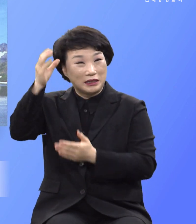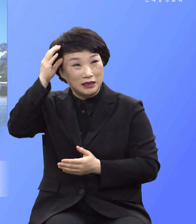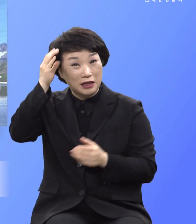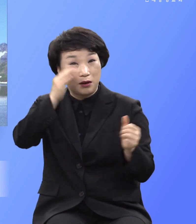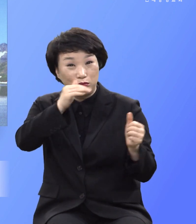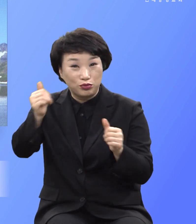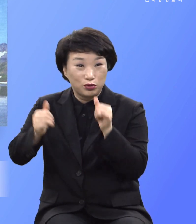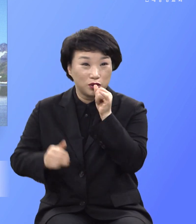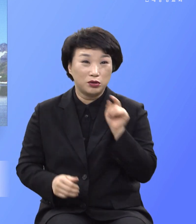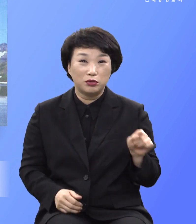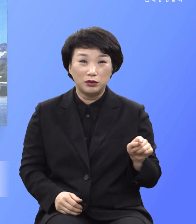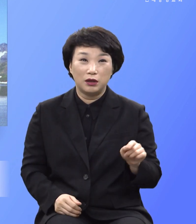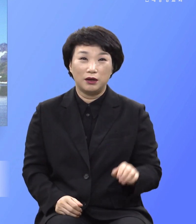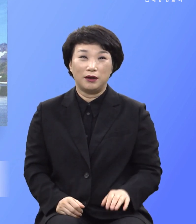제가